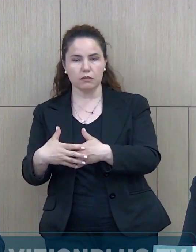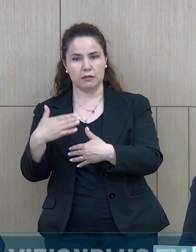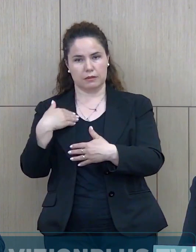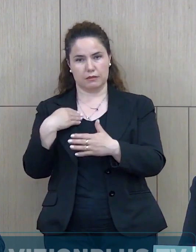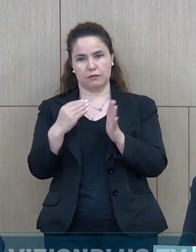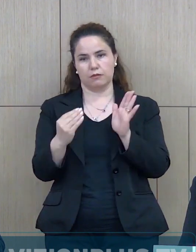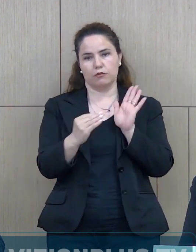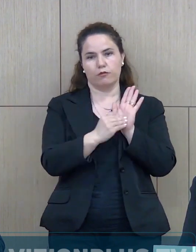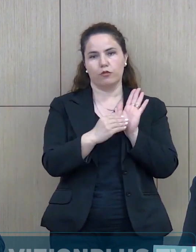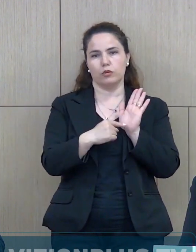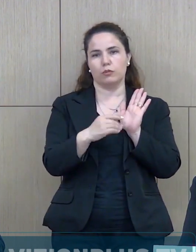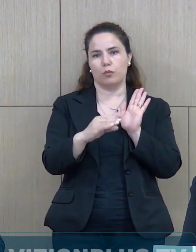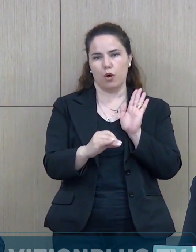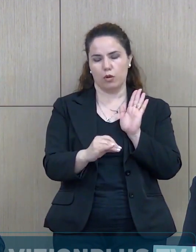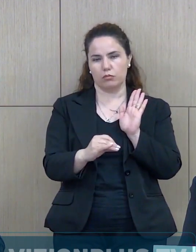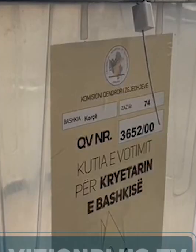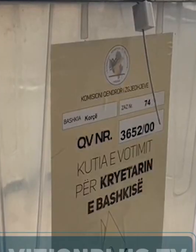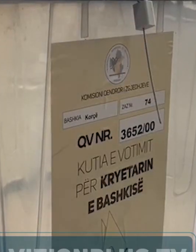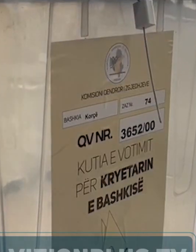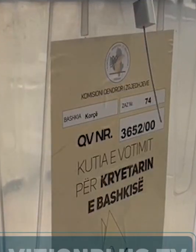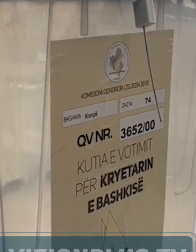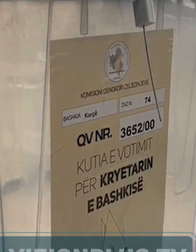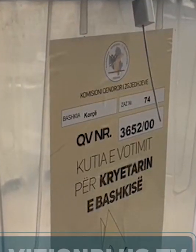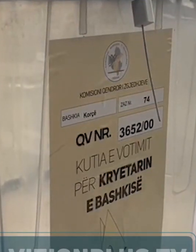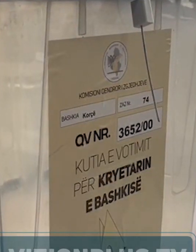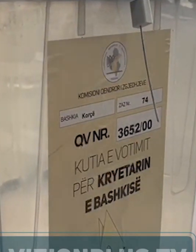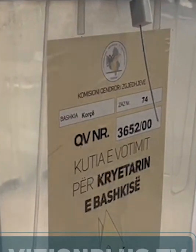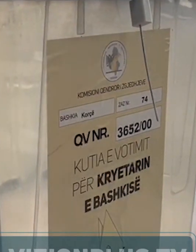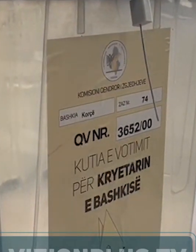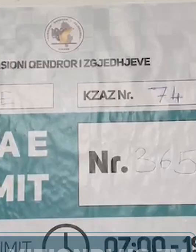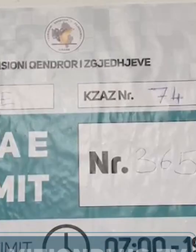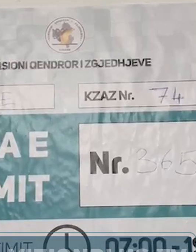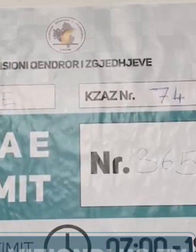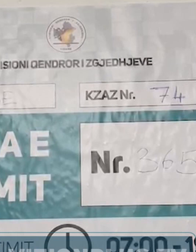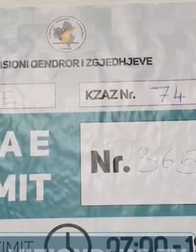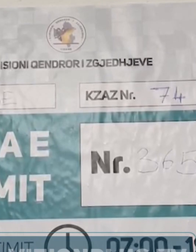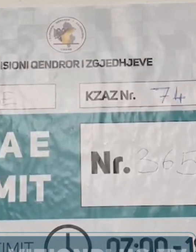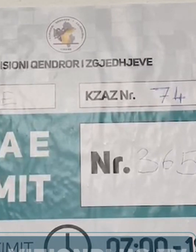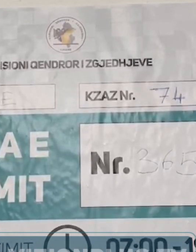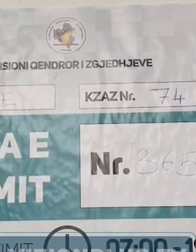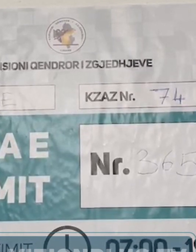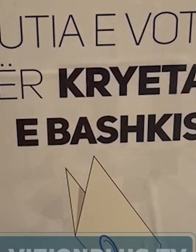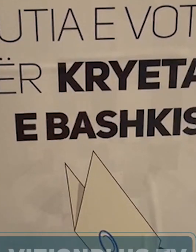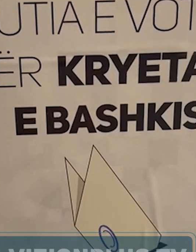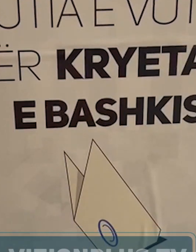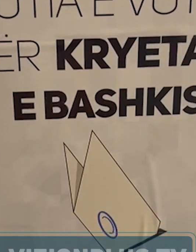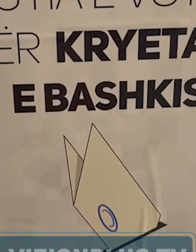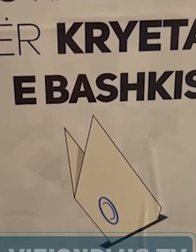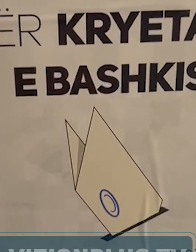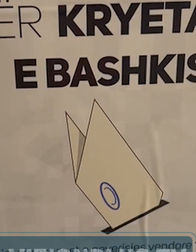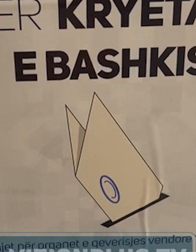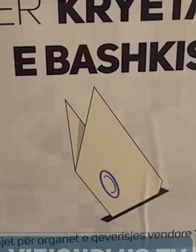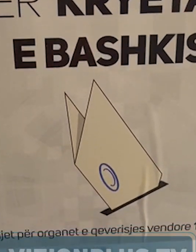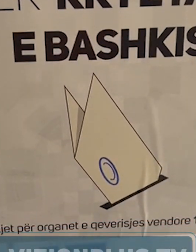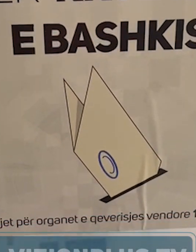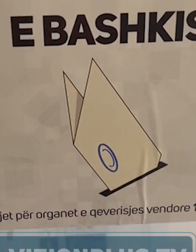duhet pritet një farkoj me mundësin, me probabilitetin që kjo